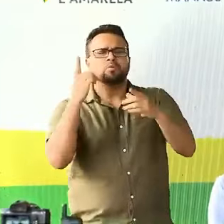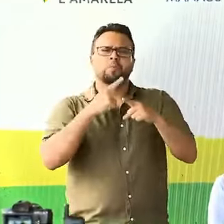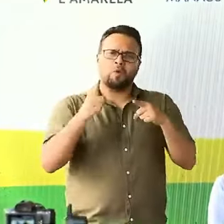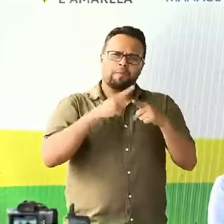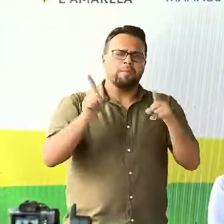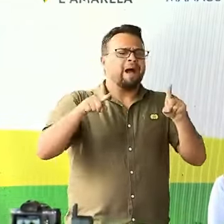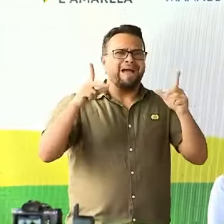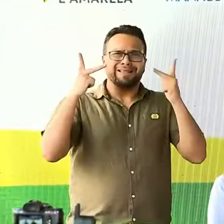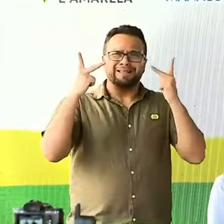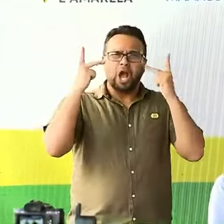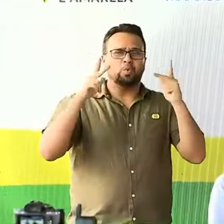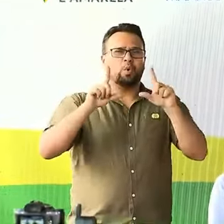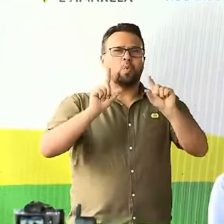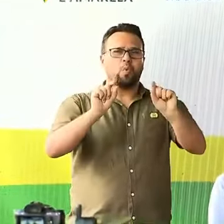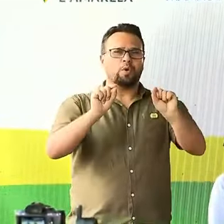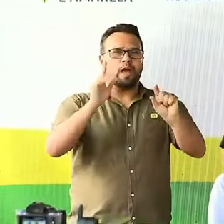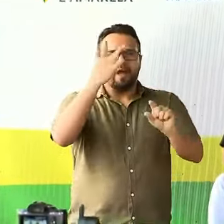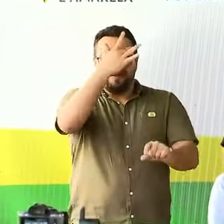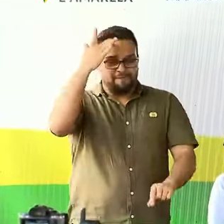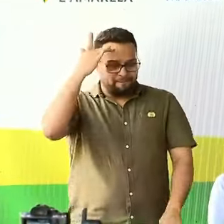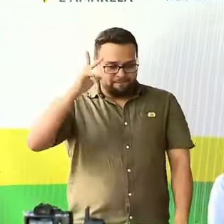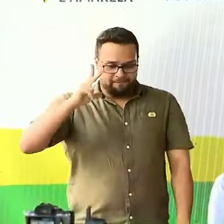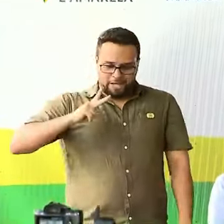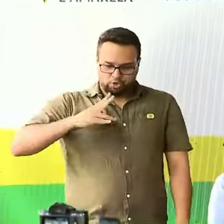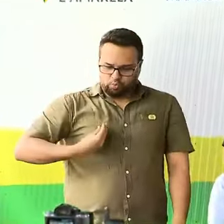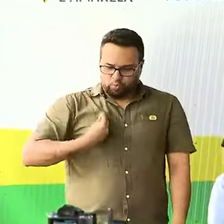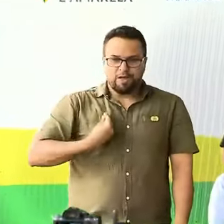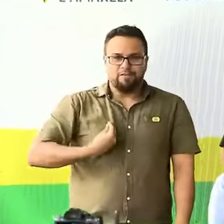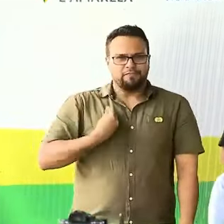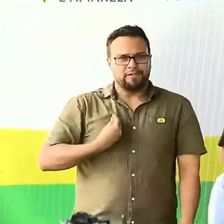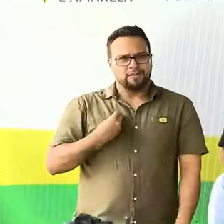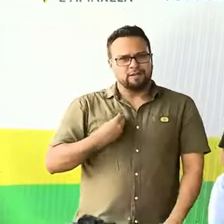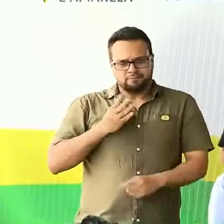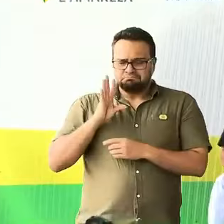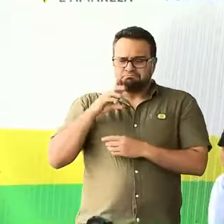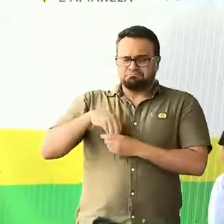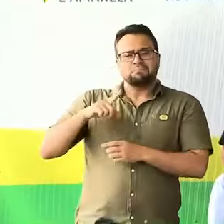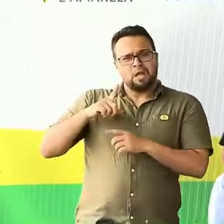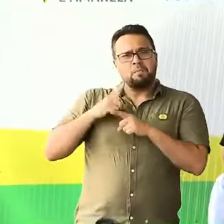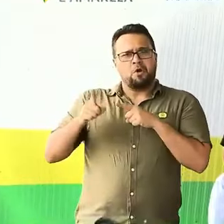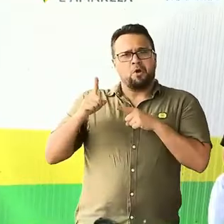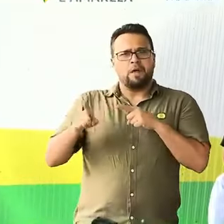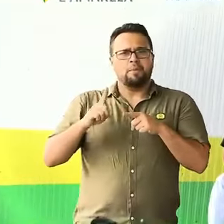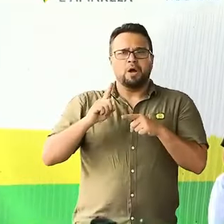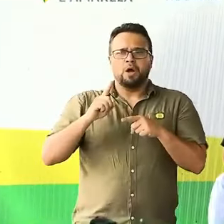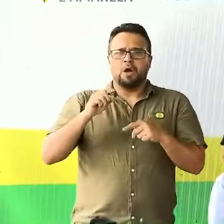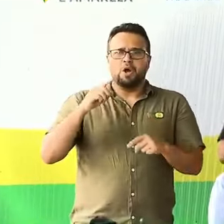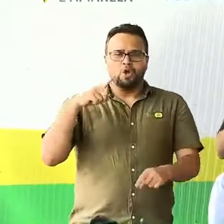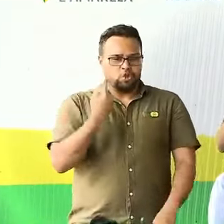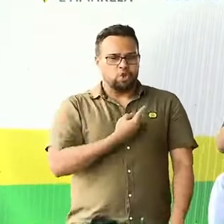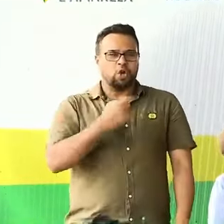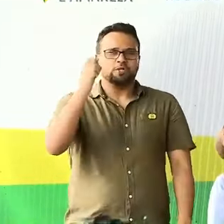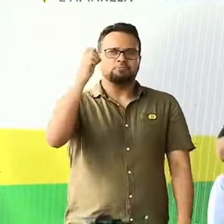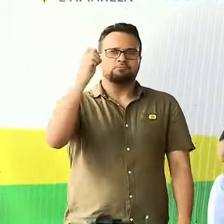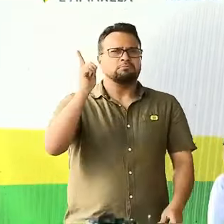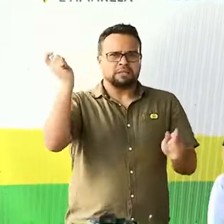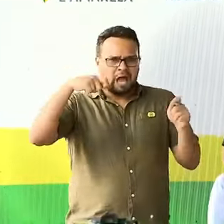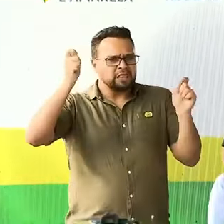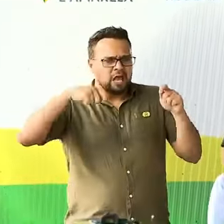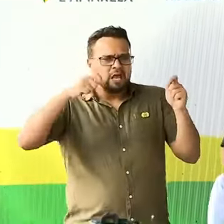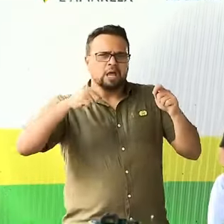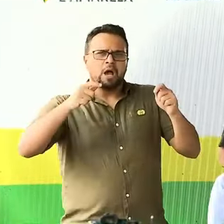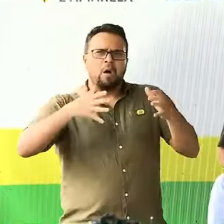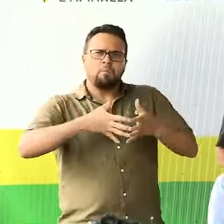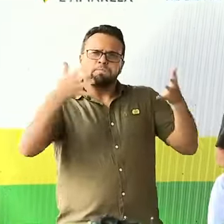natural até mesmo na vida particular de qualquer pessoa. Temos tudo para ser uma grande nação. Estamos